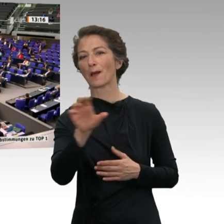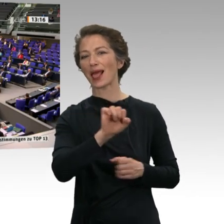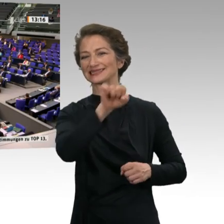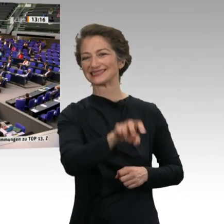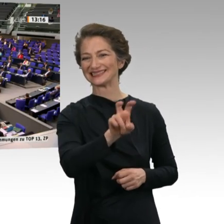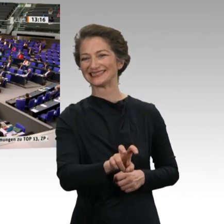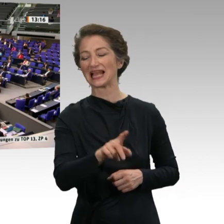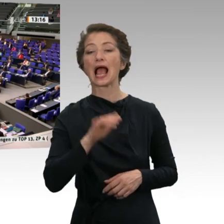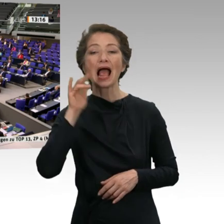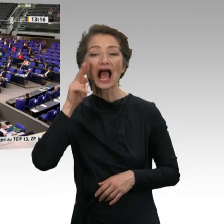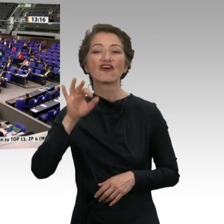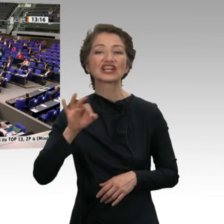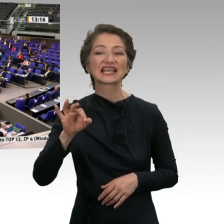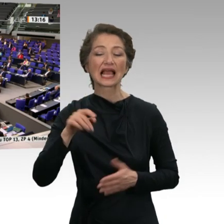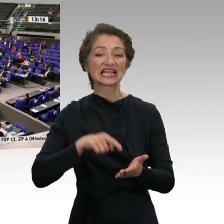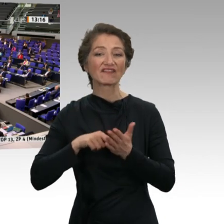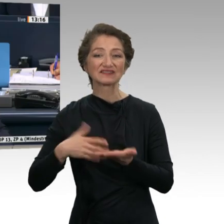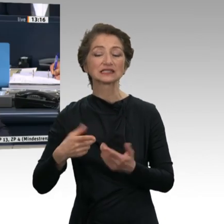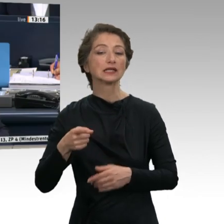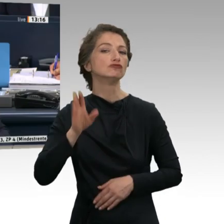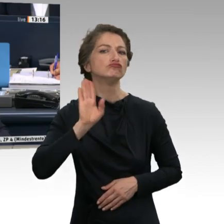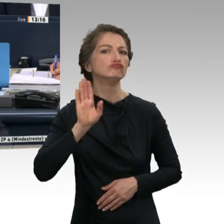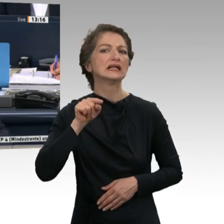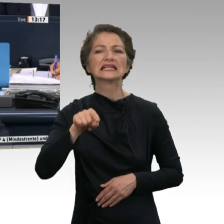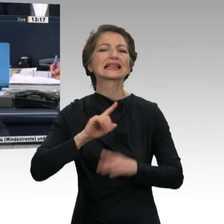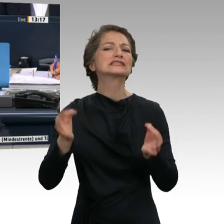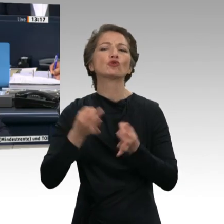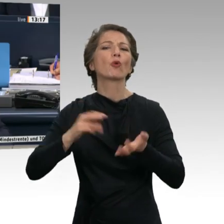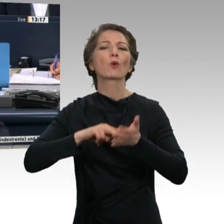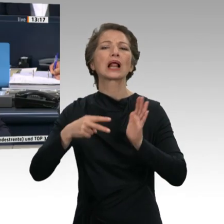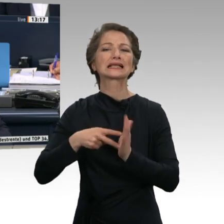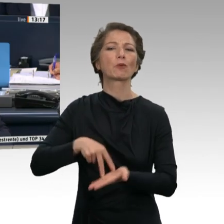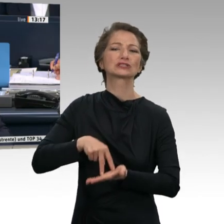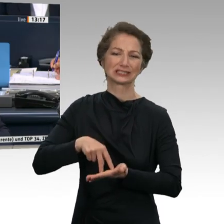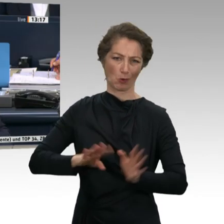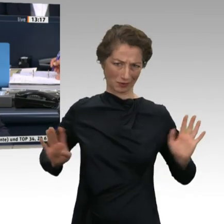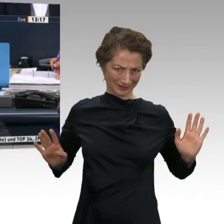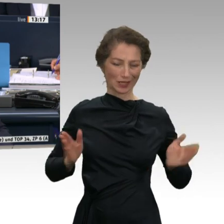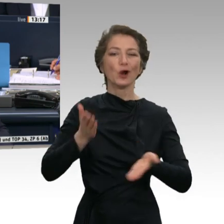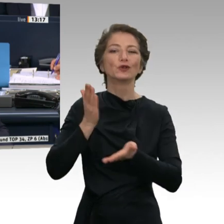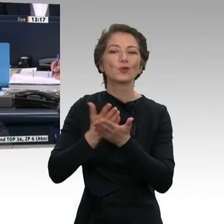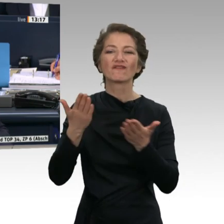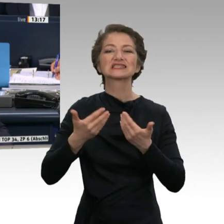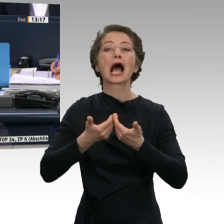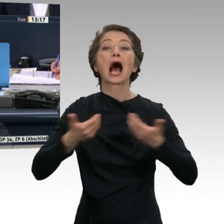ausdrücklich darauf hingewiesen, dass sich nicht um ein politisches Statement handelt, sondern ausschließlich dem Abstandsgebot geschuldet ist.